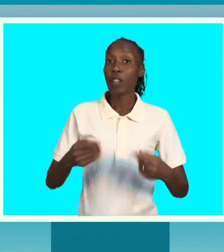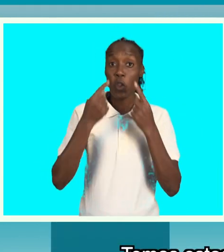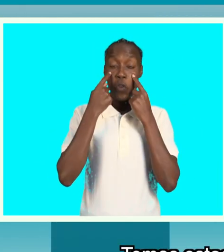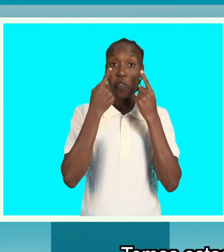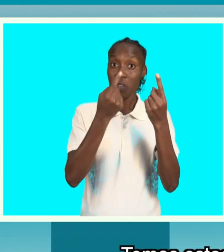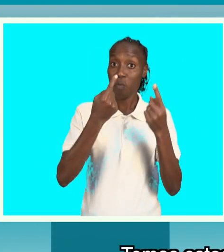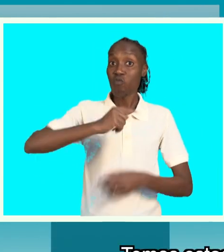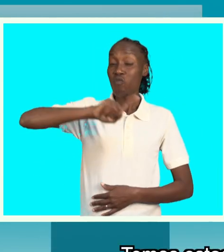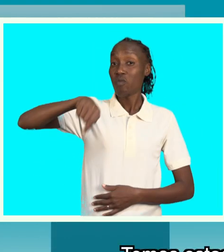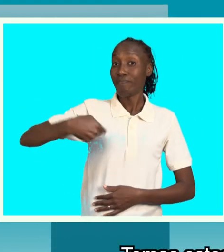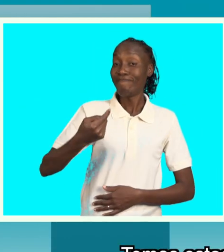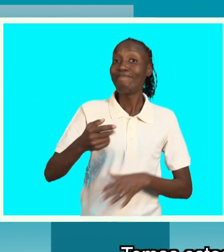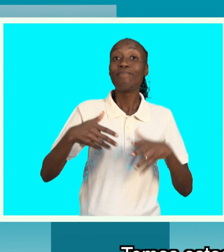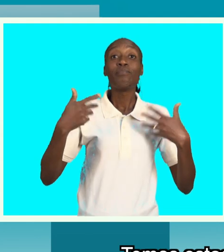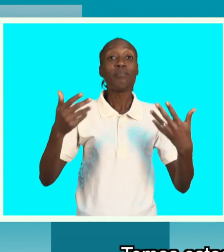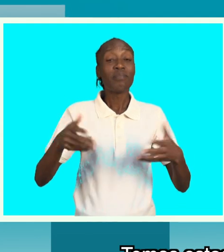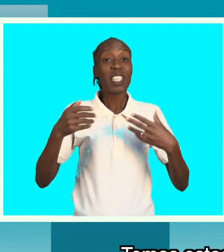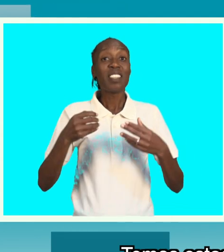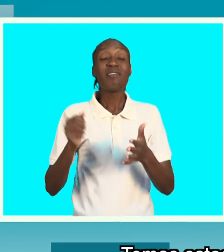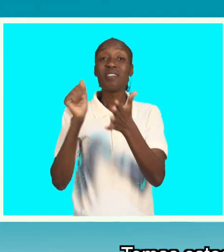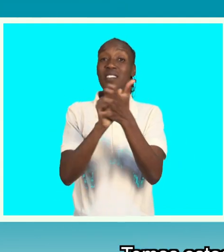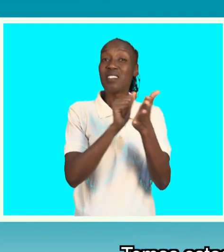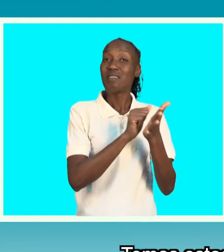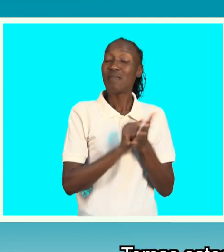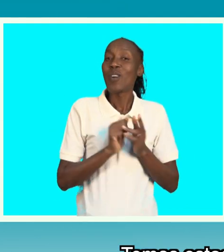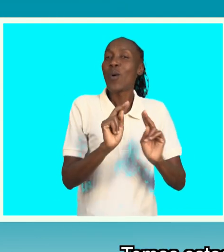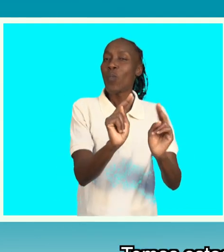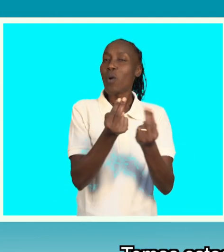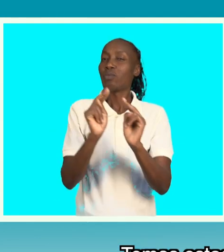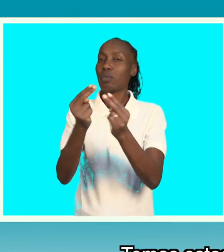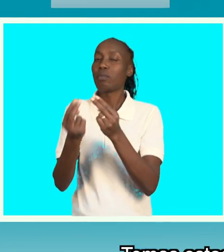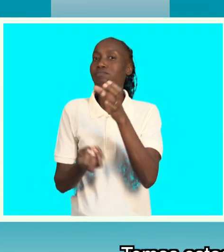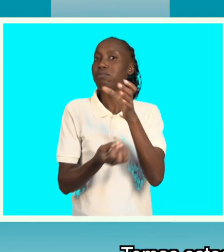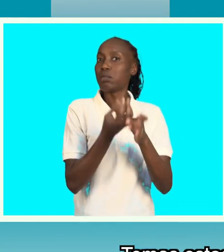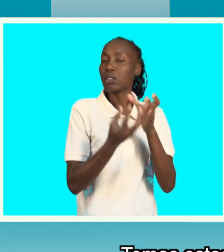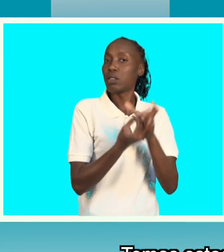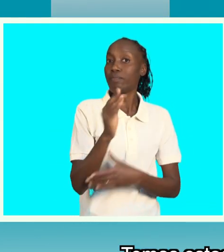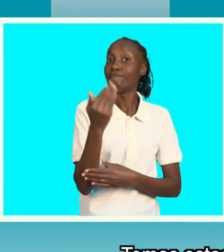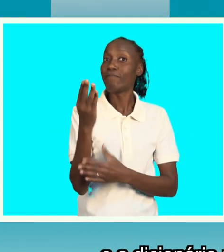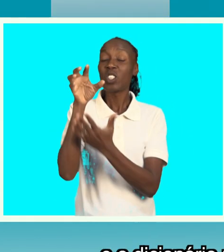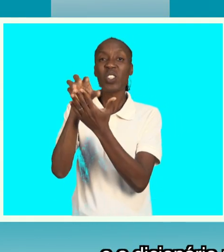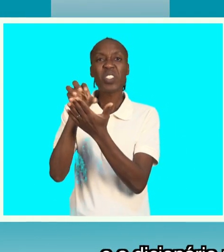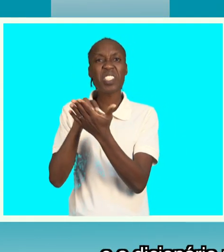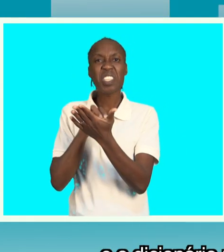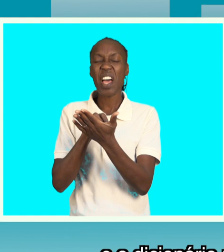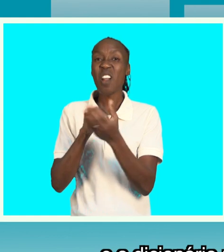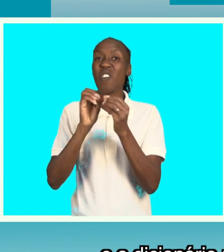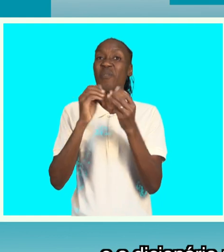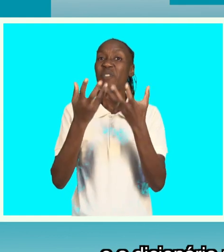Temos estado a constatar que ainda há sinais novos que estão a surgir e o dicionário não está suficientemente